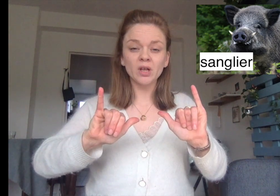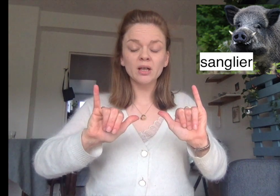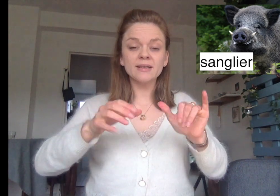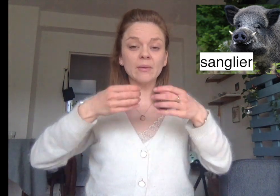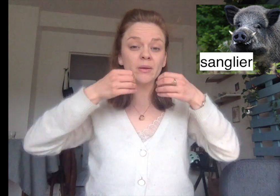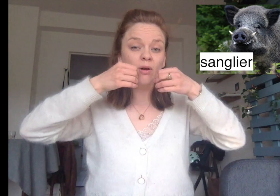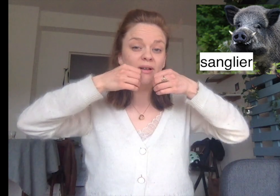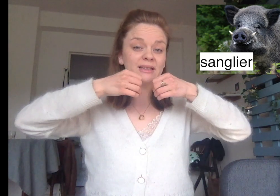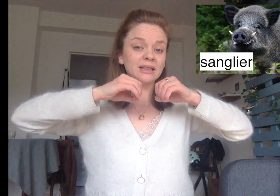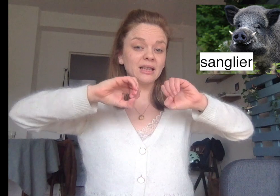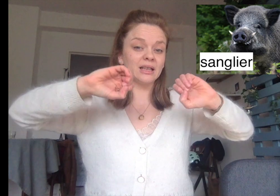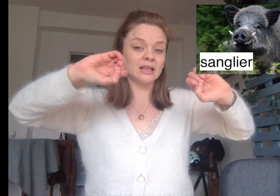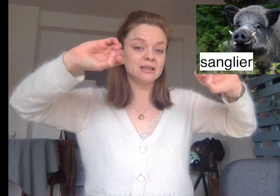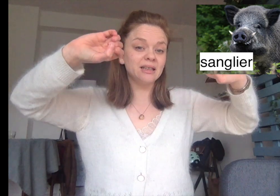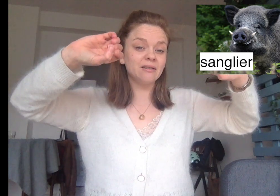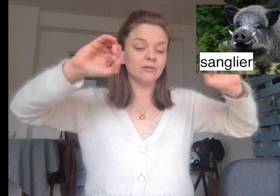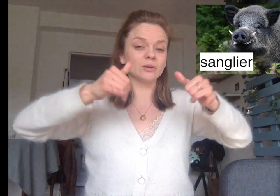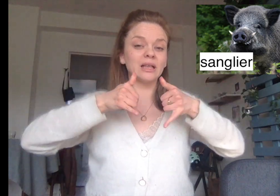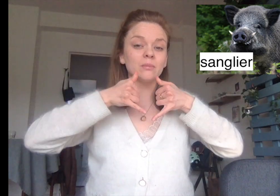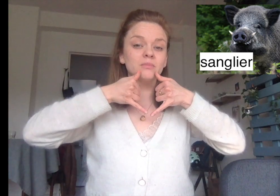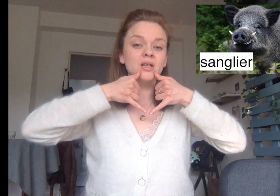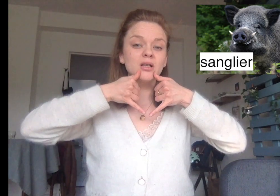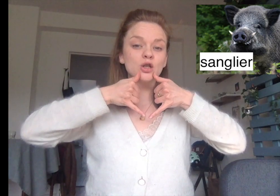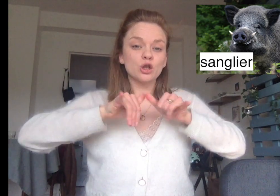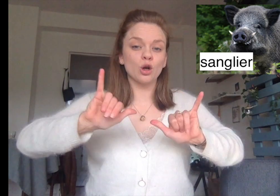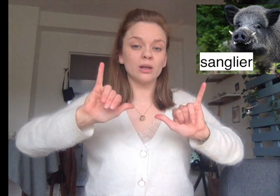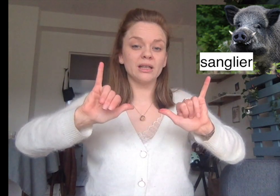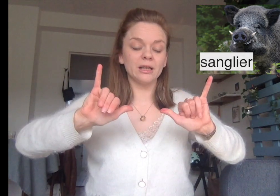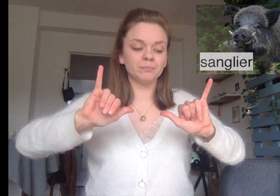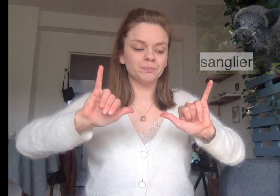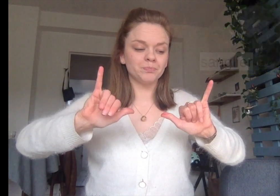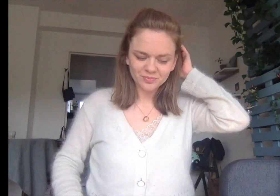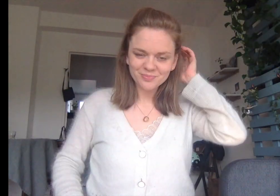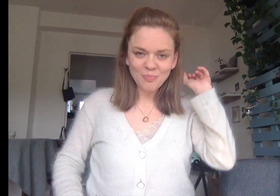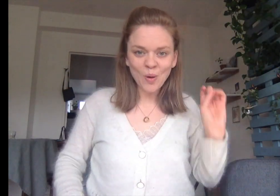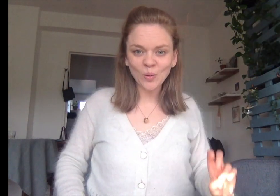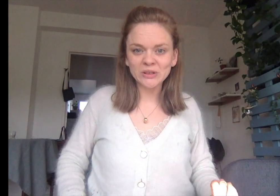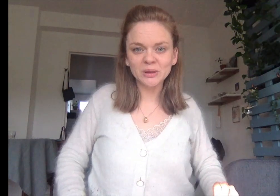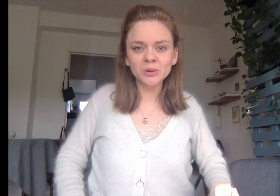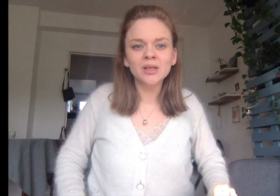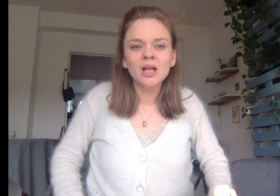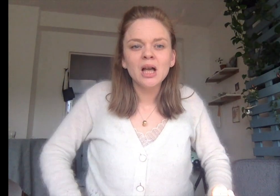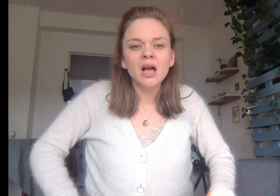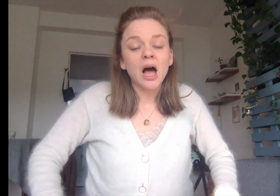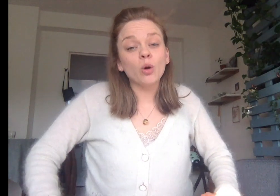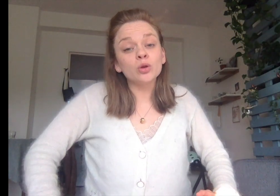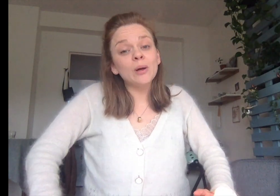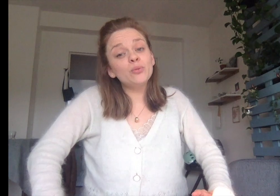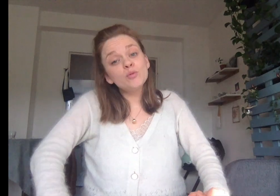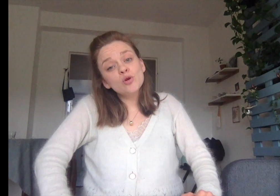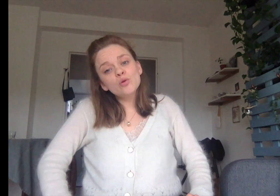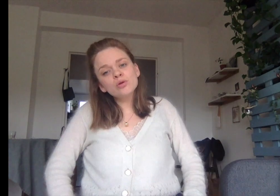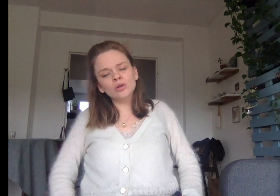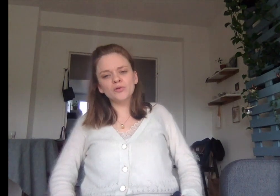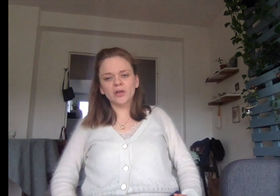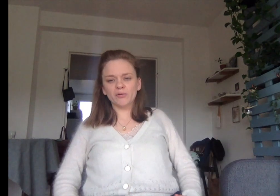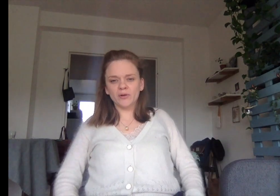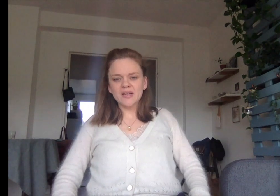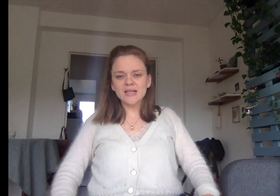Ça mime en fait ces défenses-là. Sanglier. On continue. Alors on n a plus beaucoup dans nos forêts françaises